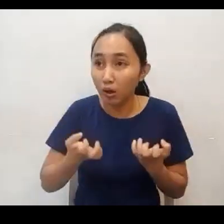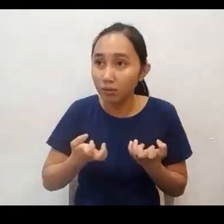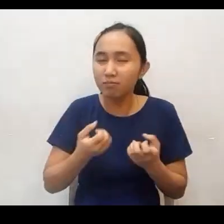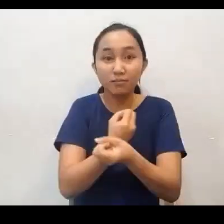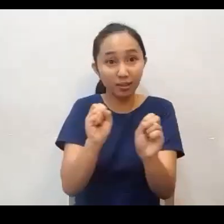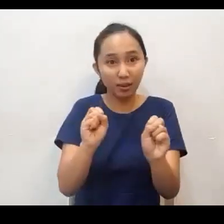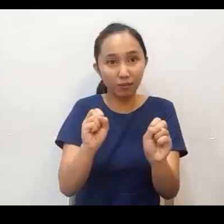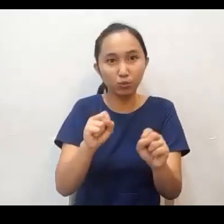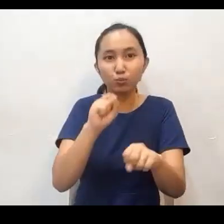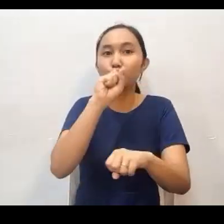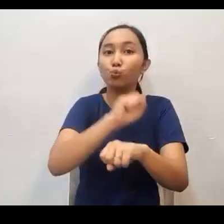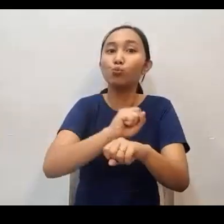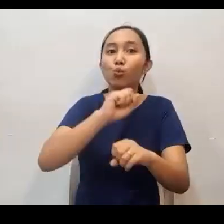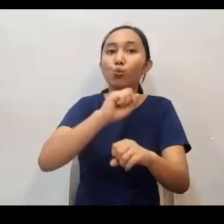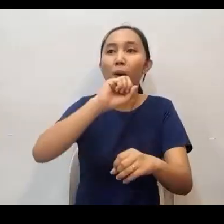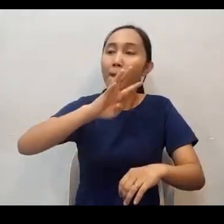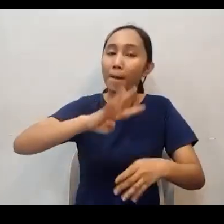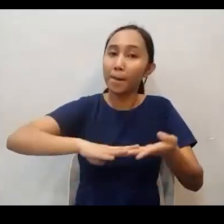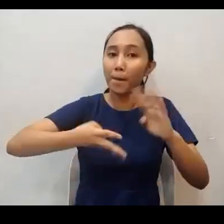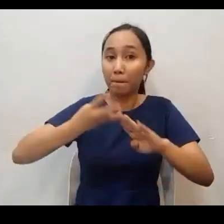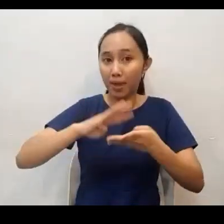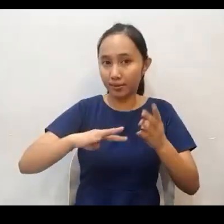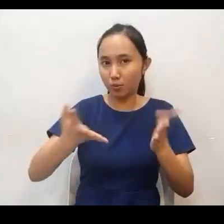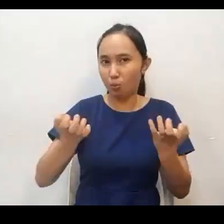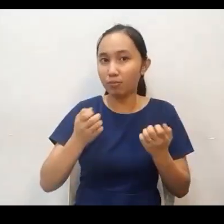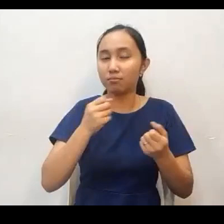at nais niya po talaga na maligtas yung kanyang mga katrabaho.